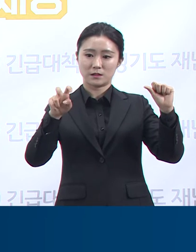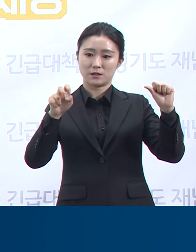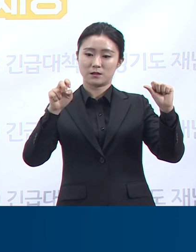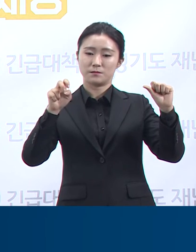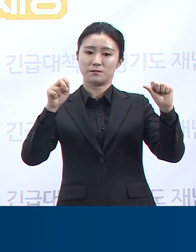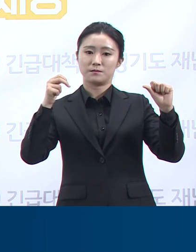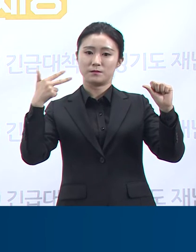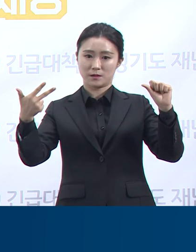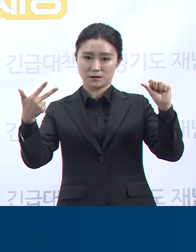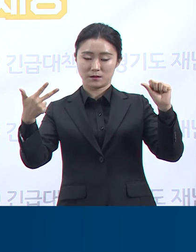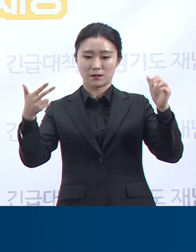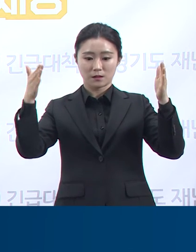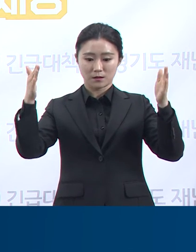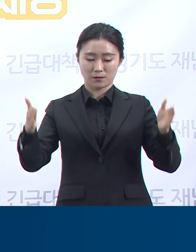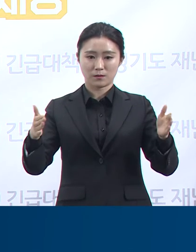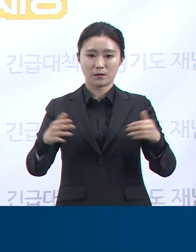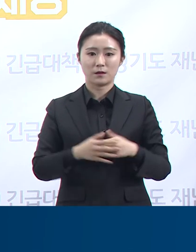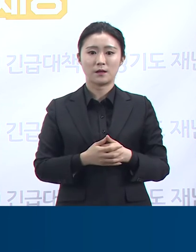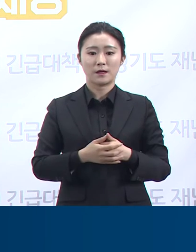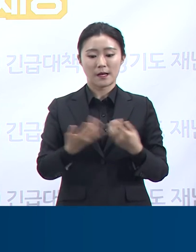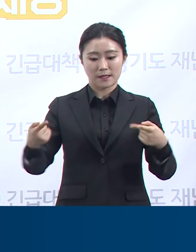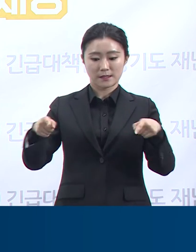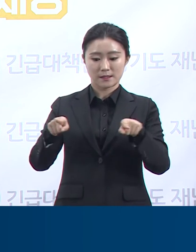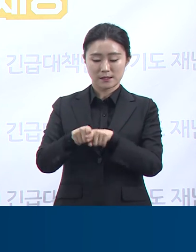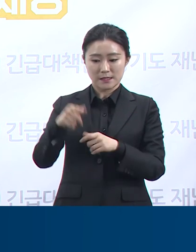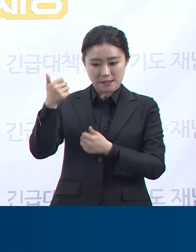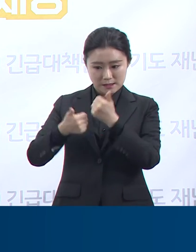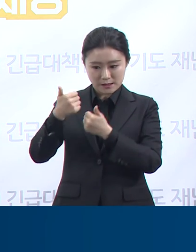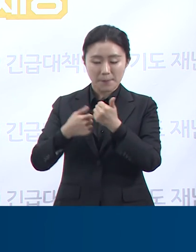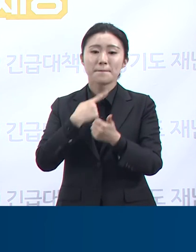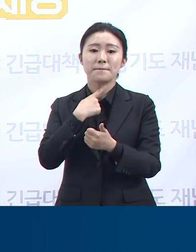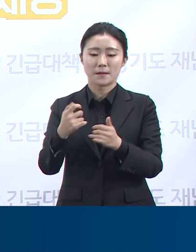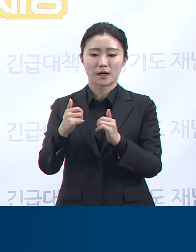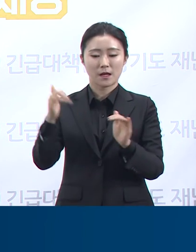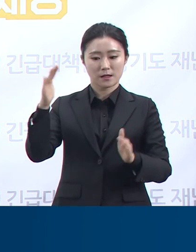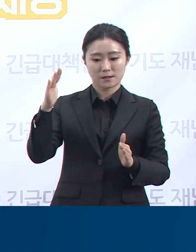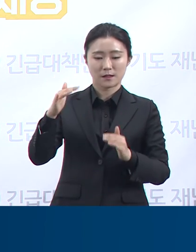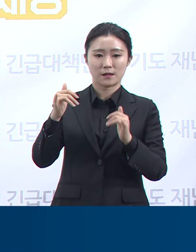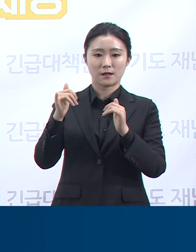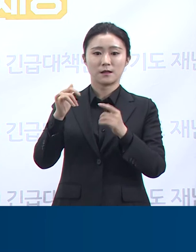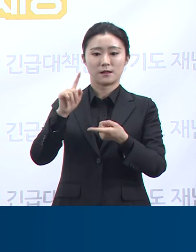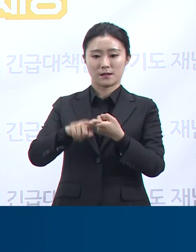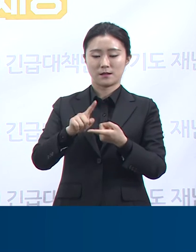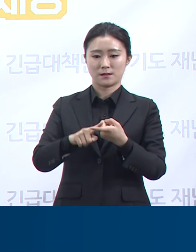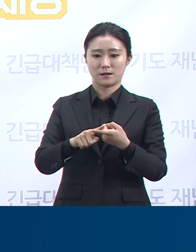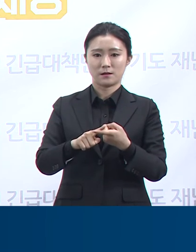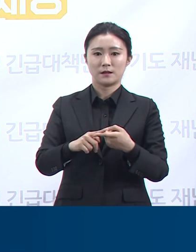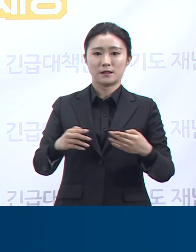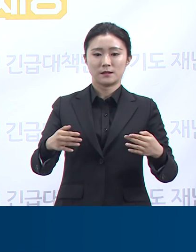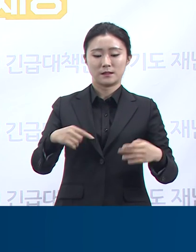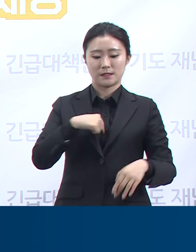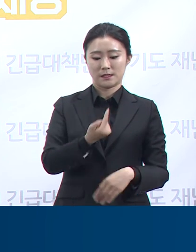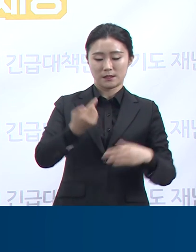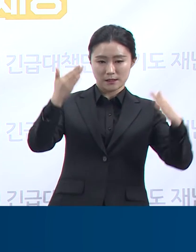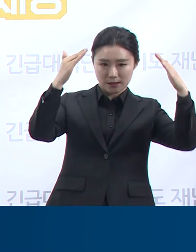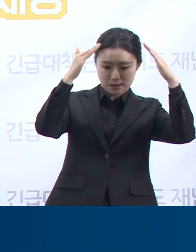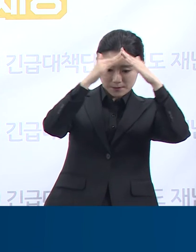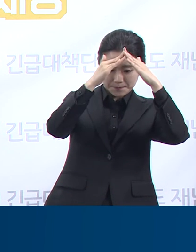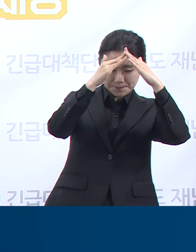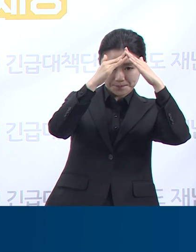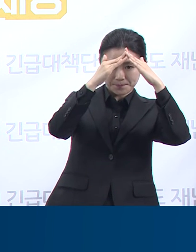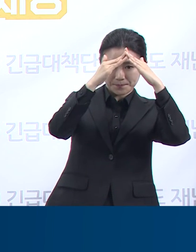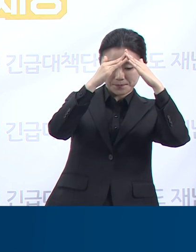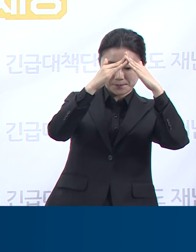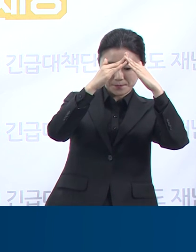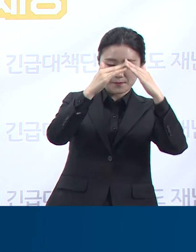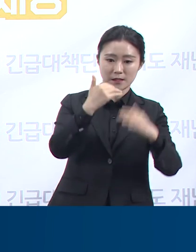496명에 대해서는 자가격리 권고하였으며 확진자 중 1명이 지난 5월 27일